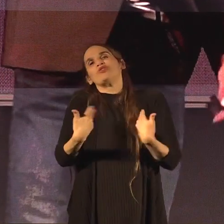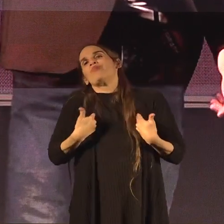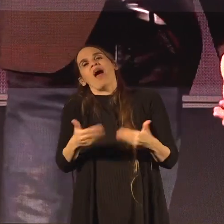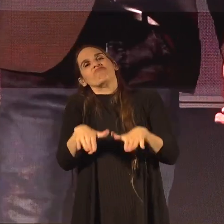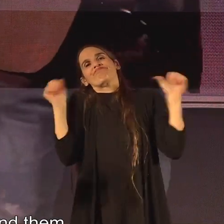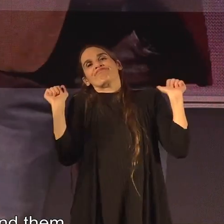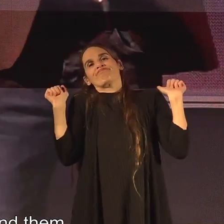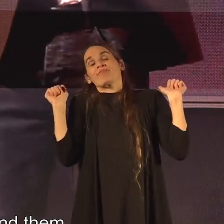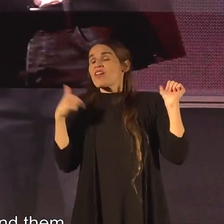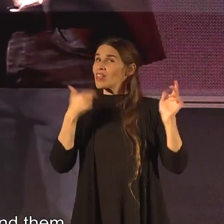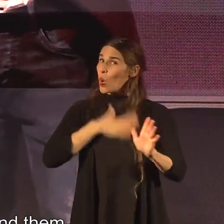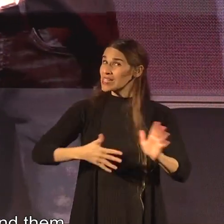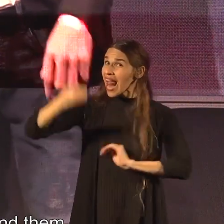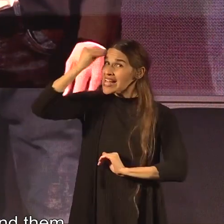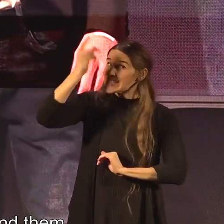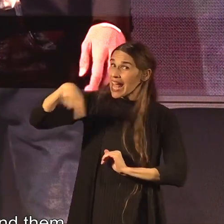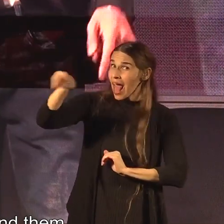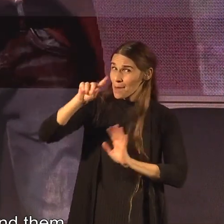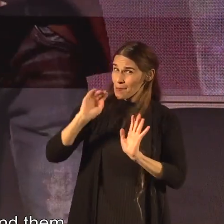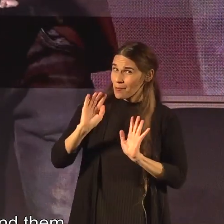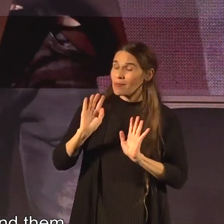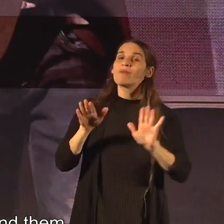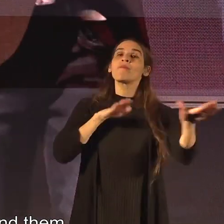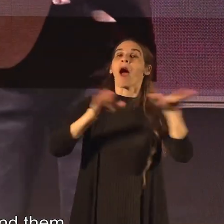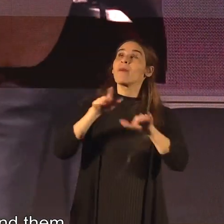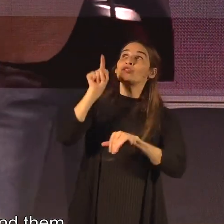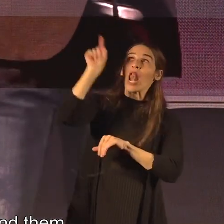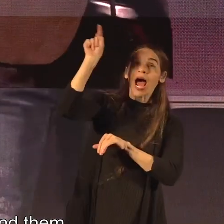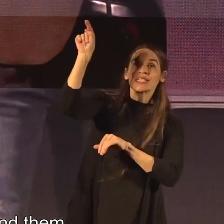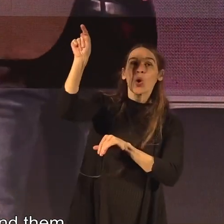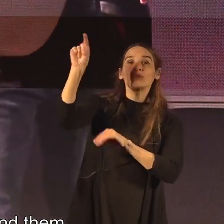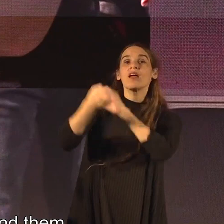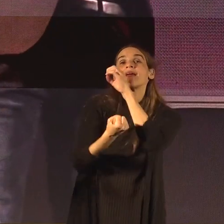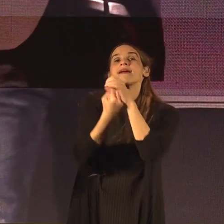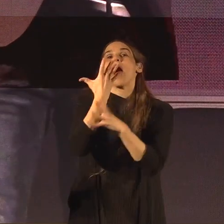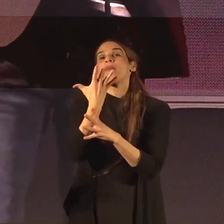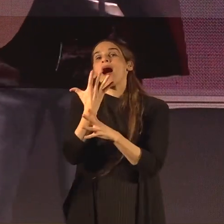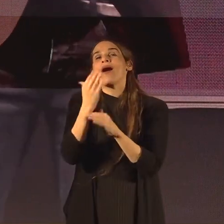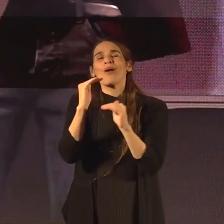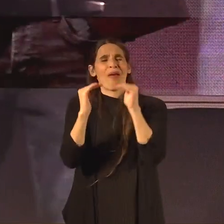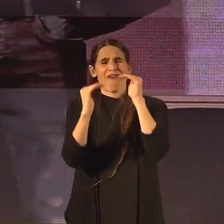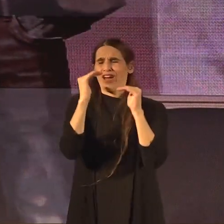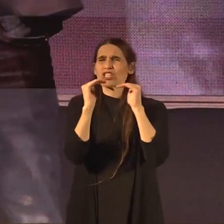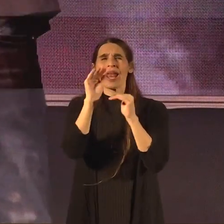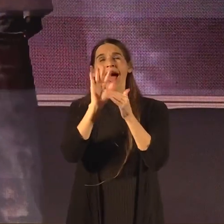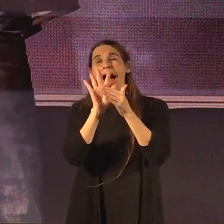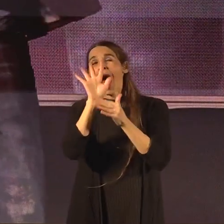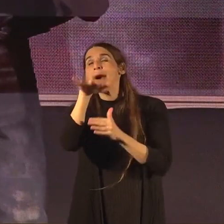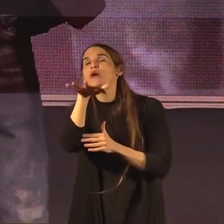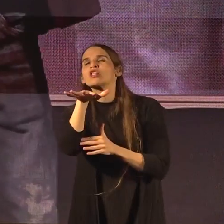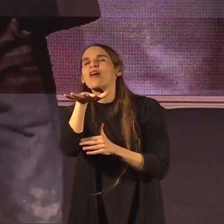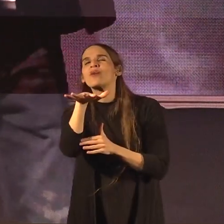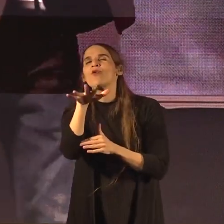ואני רוצה להזכיר להם שהממשלה הזאת קמה בהפרש של כחמשת